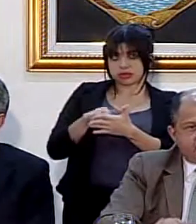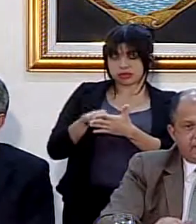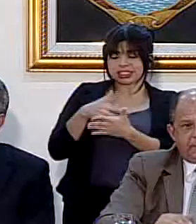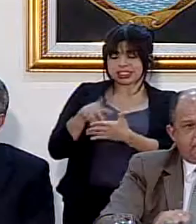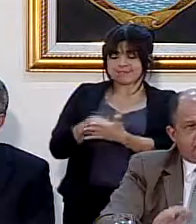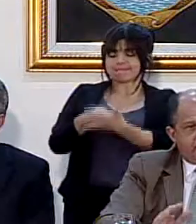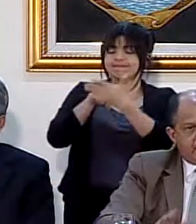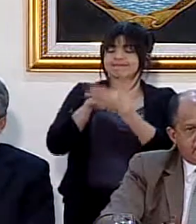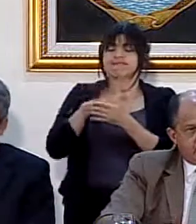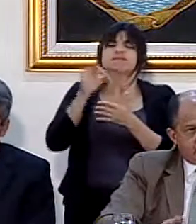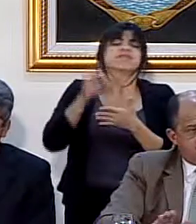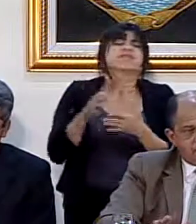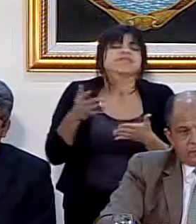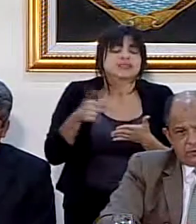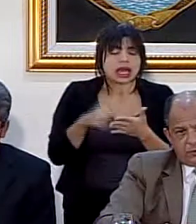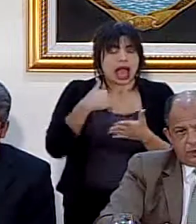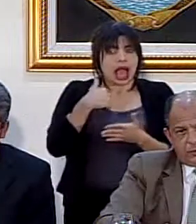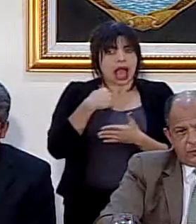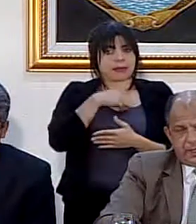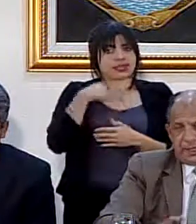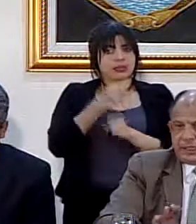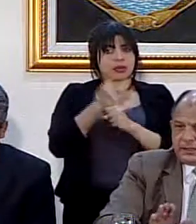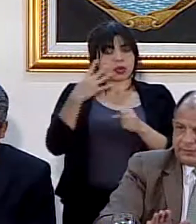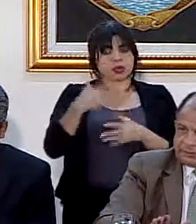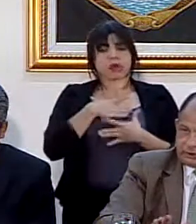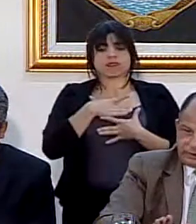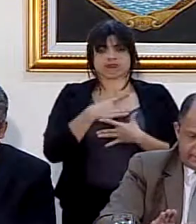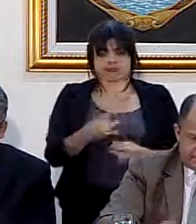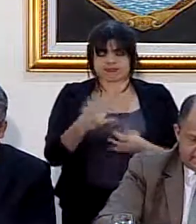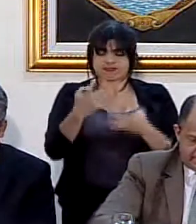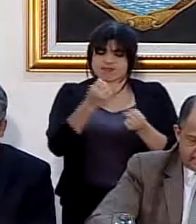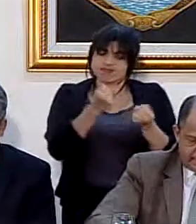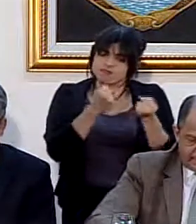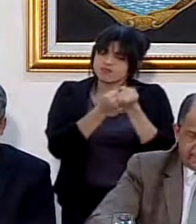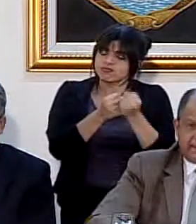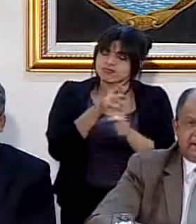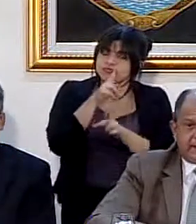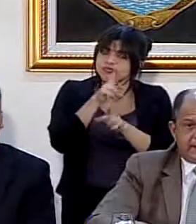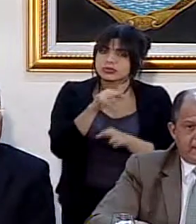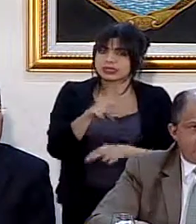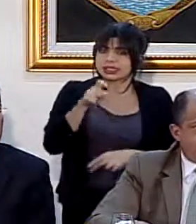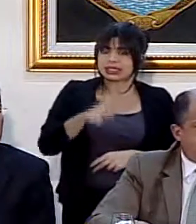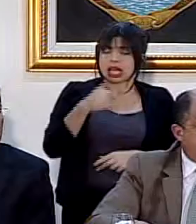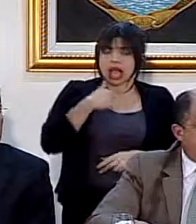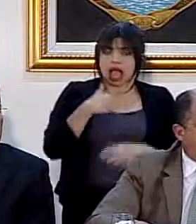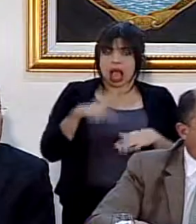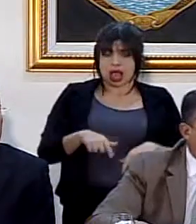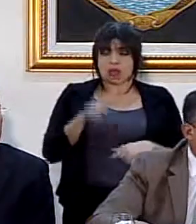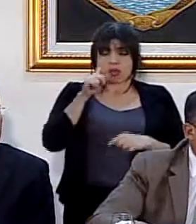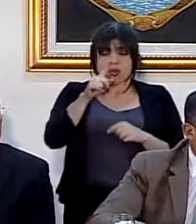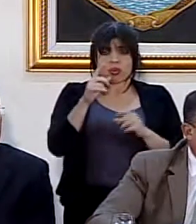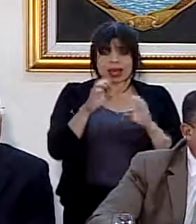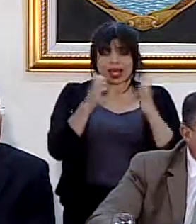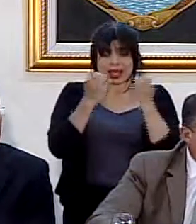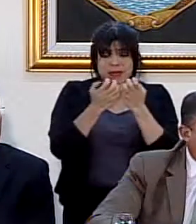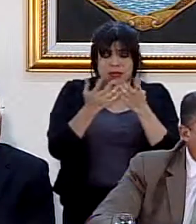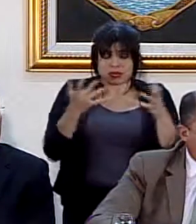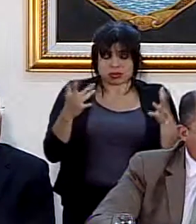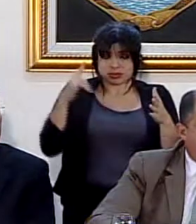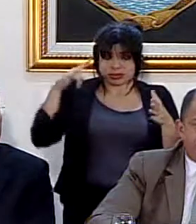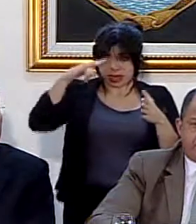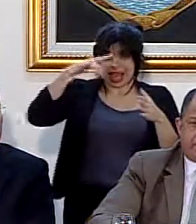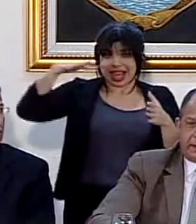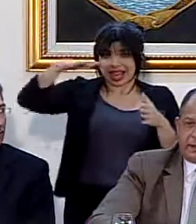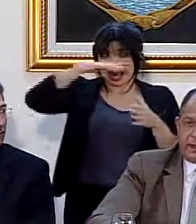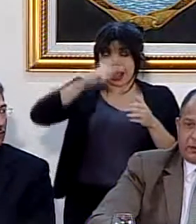refleja simplemente el interés del Ministerio de Seguridad Pública de responder a esa necesidad que tenemos. Tenemos una flotilla aérea,